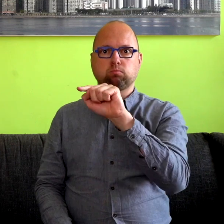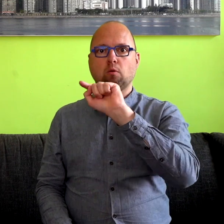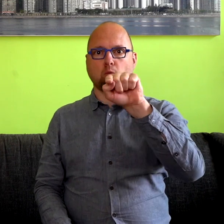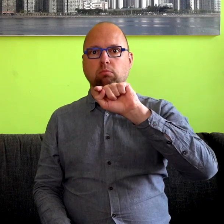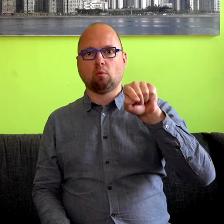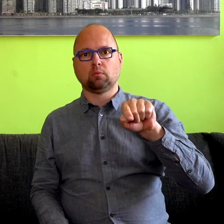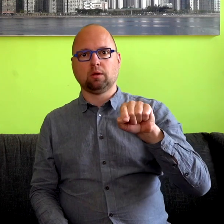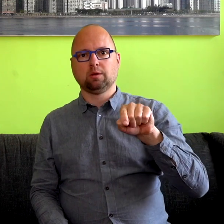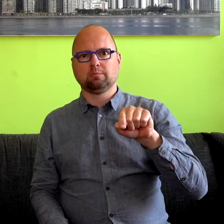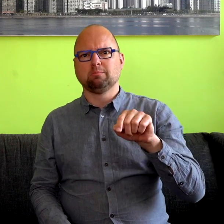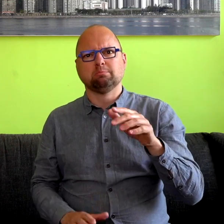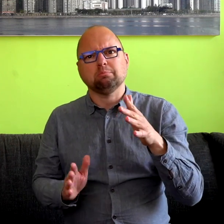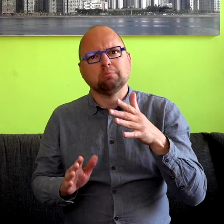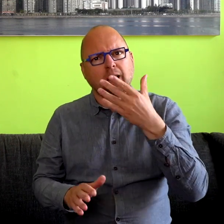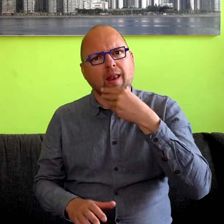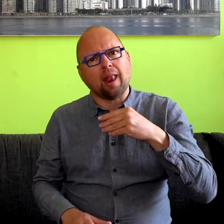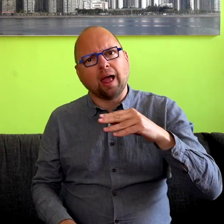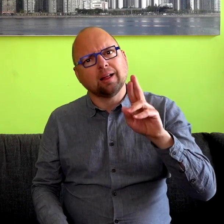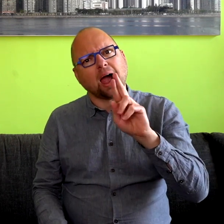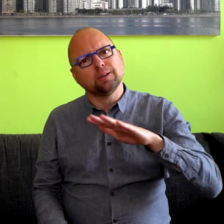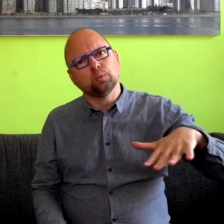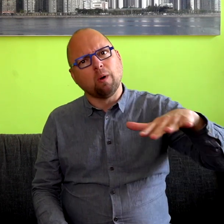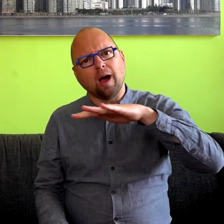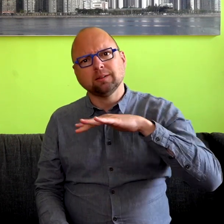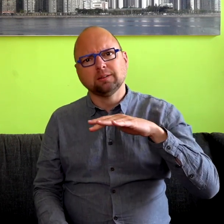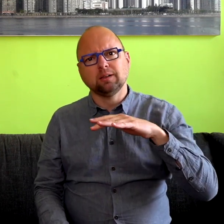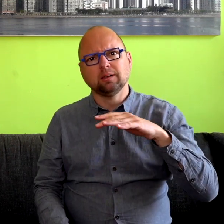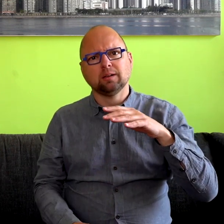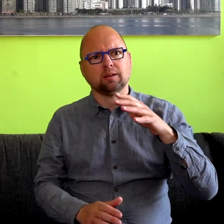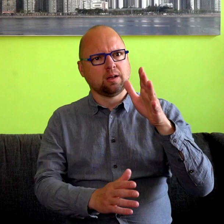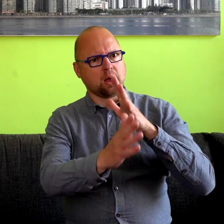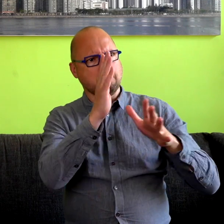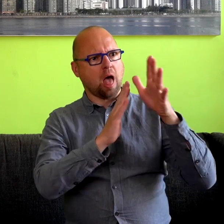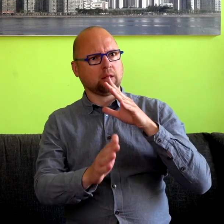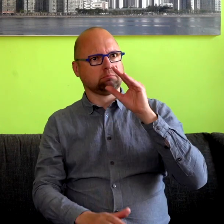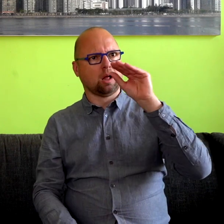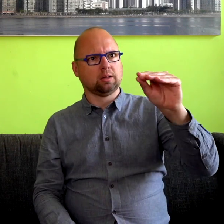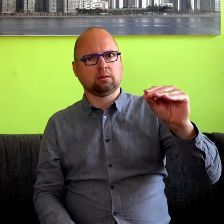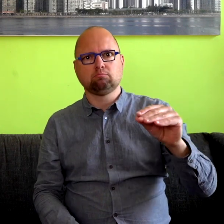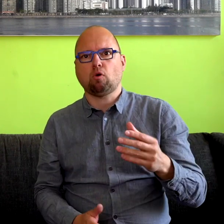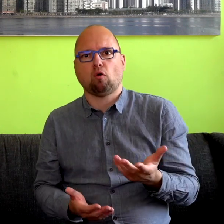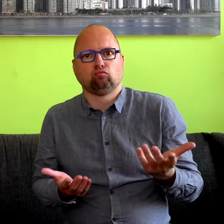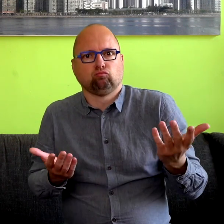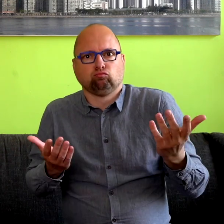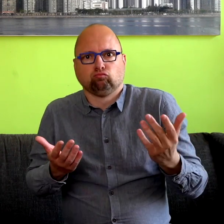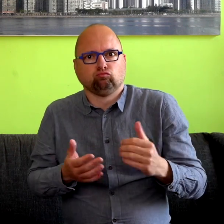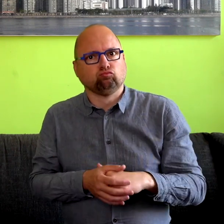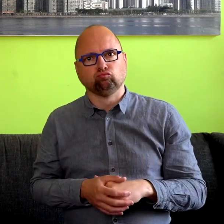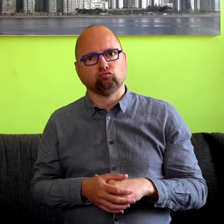kunnen praten. Beetje rare situatie natuurlijk als je twee verschillende talen tegen elkaar praat, maar ook weer niet zo raar.